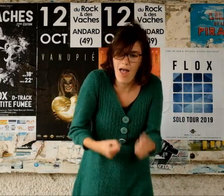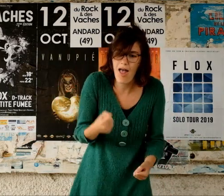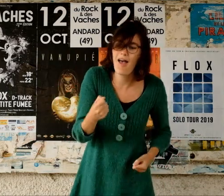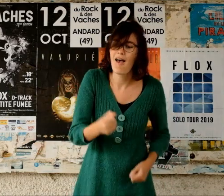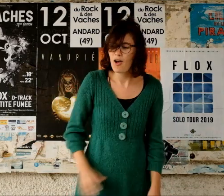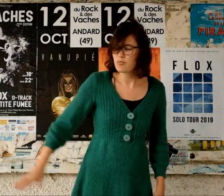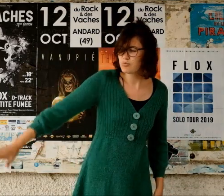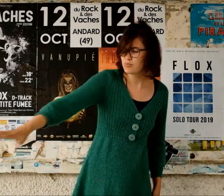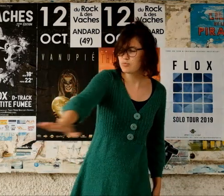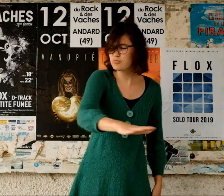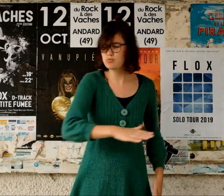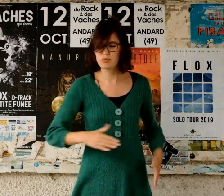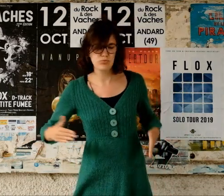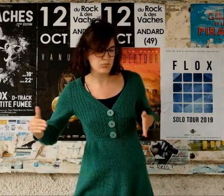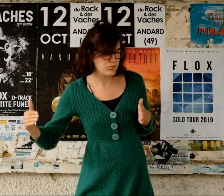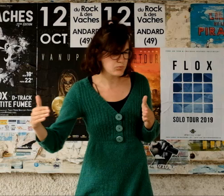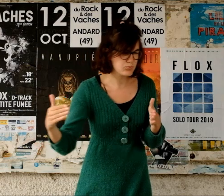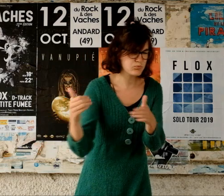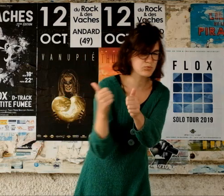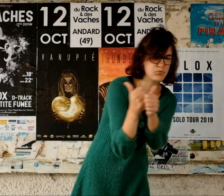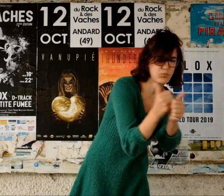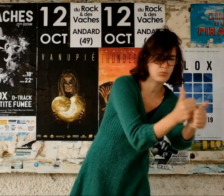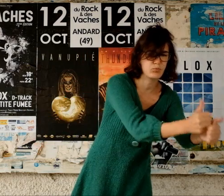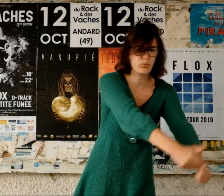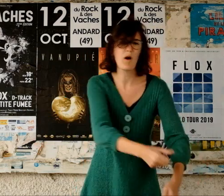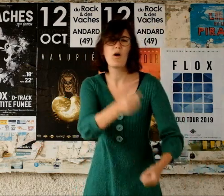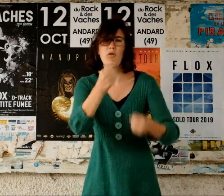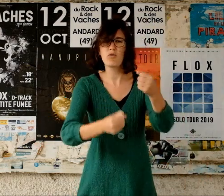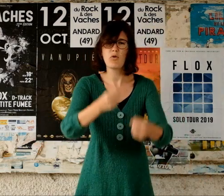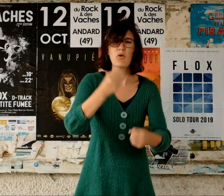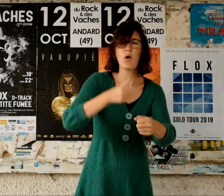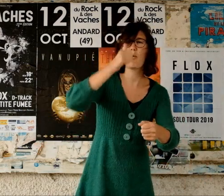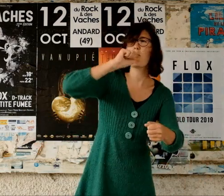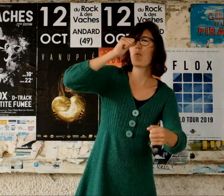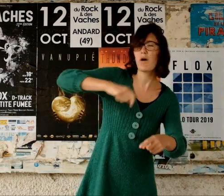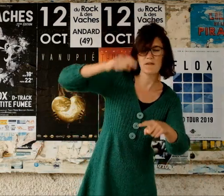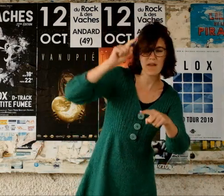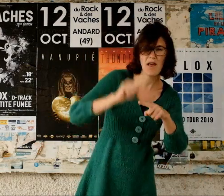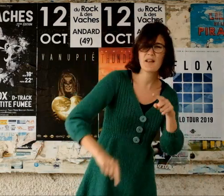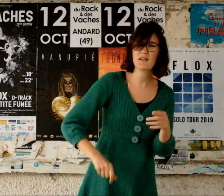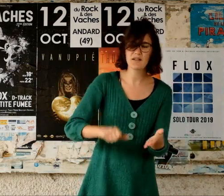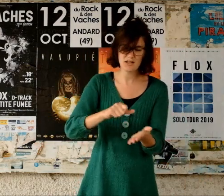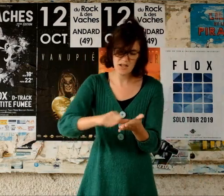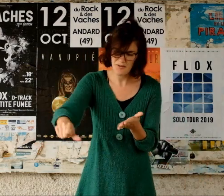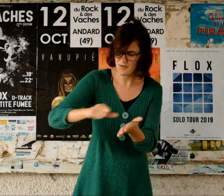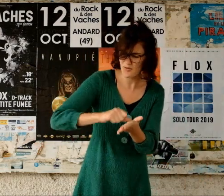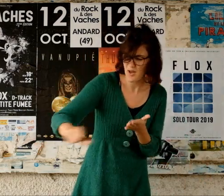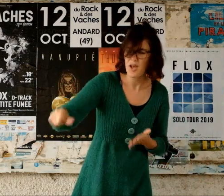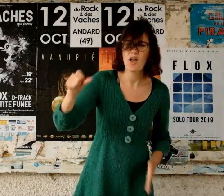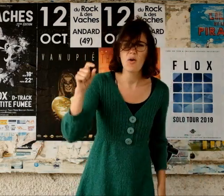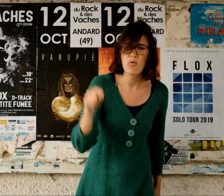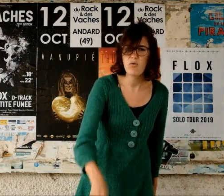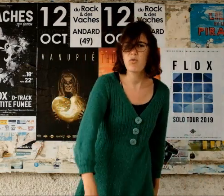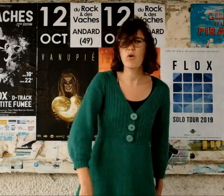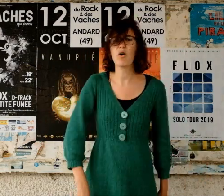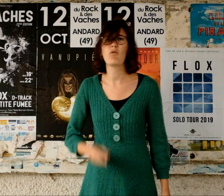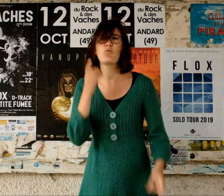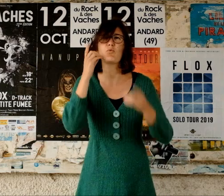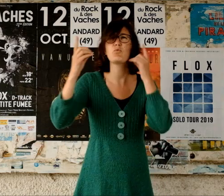S'entraîner Faut marcher dans les clous Faut pas boire au volant Faut dépenser les petits sous Faut